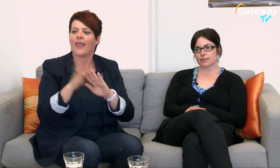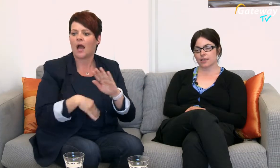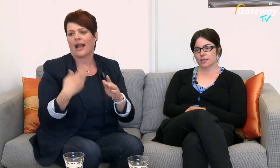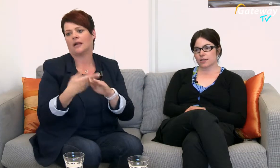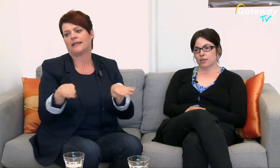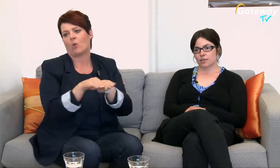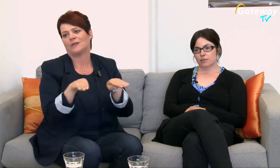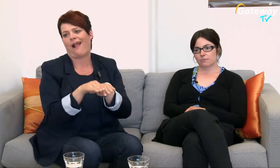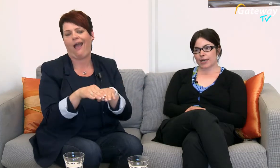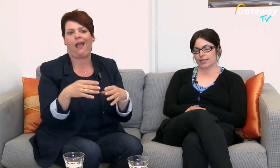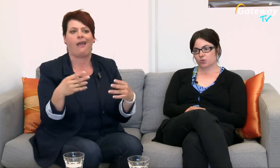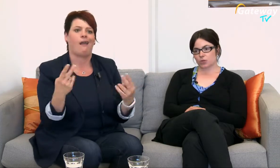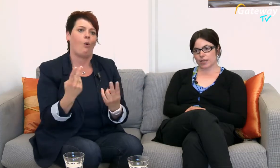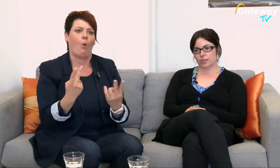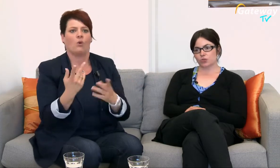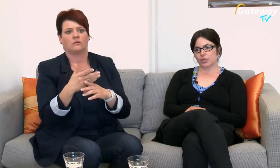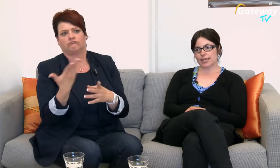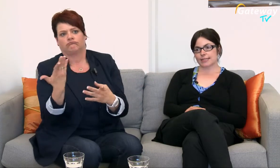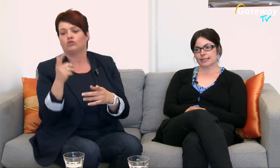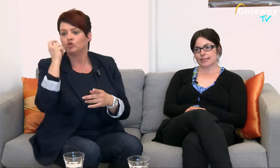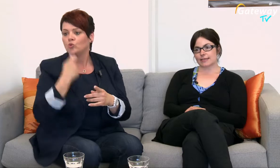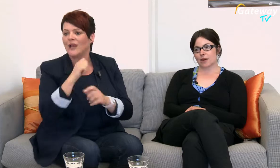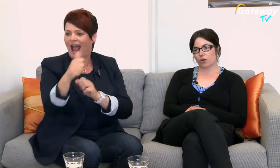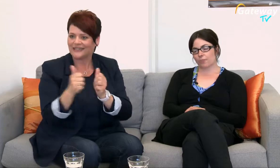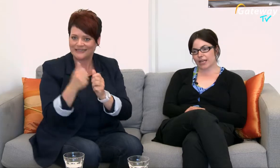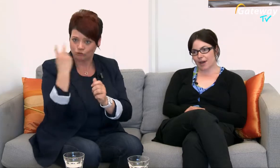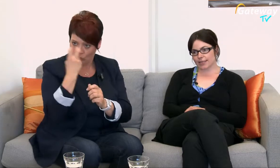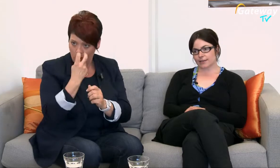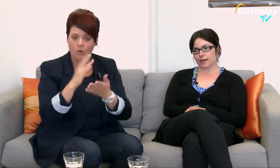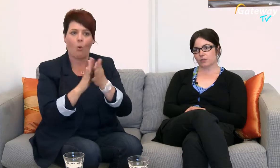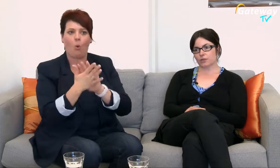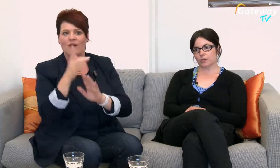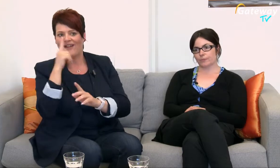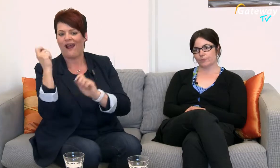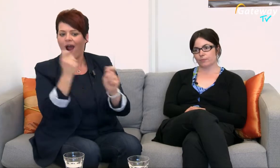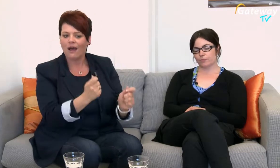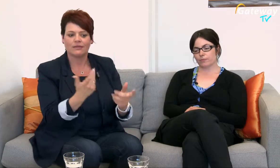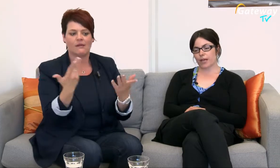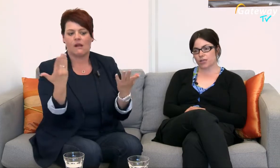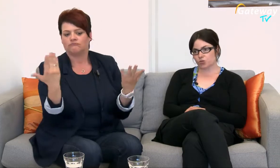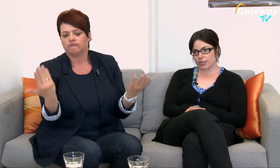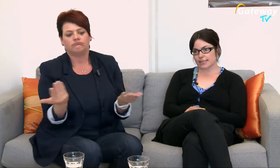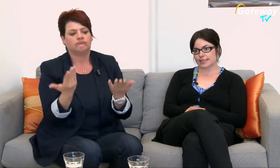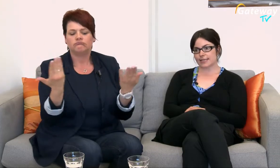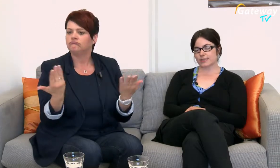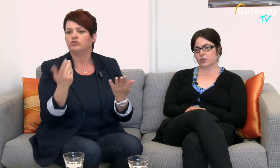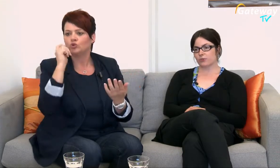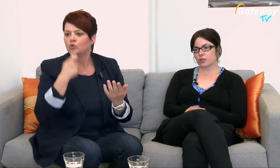bei der Suche nach einer Studienassistenz, aber auch bei der Beantragung einer Studienassistenz oder von